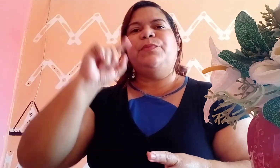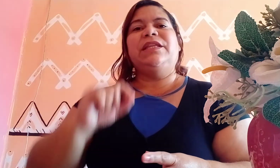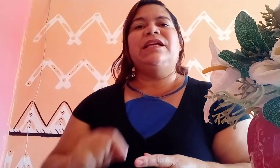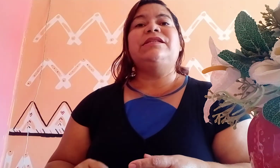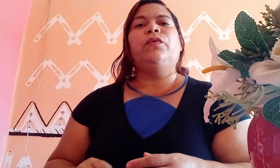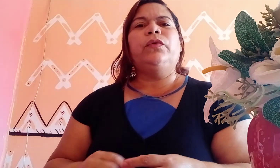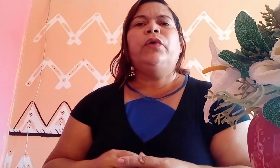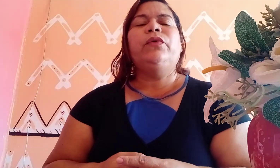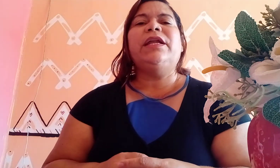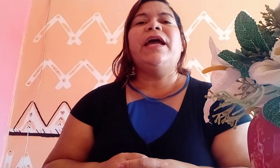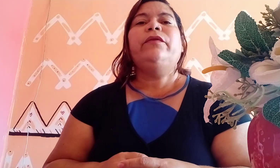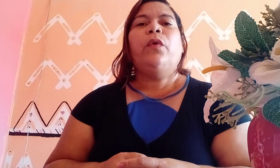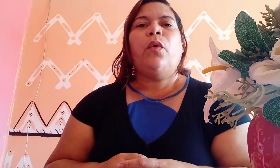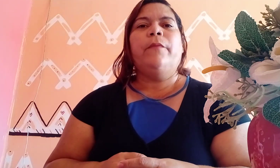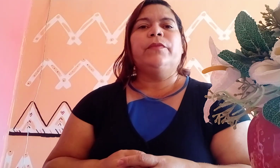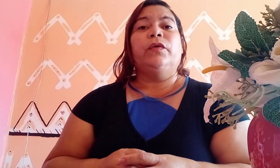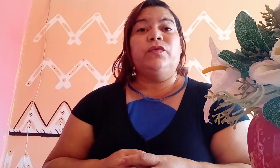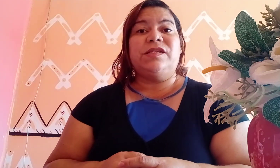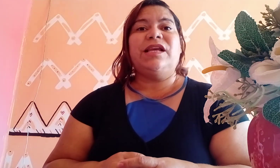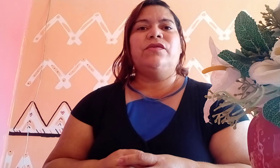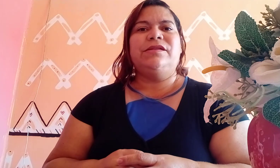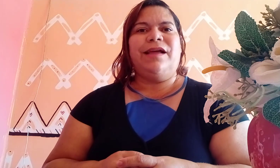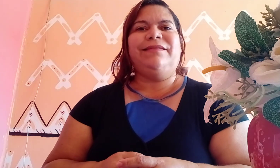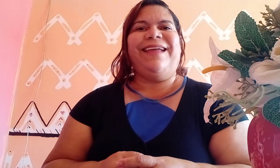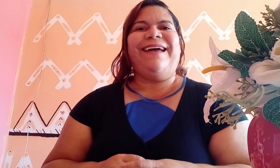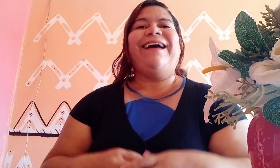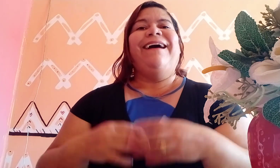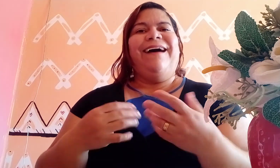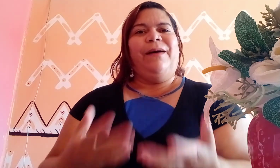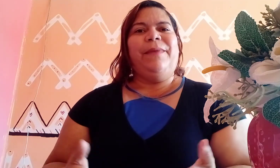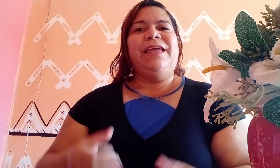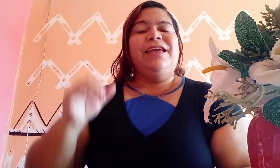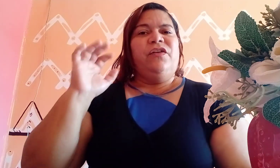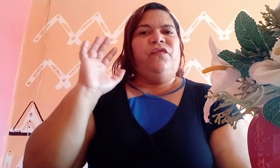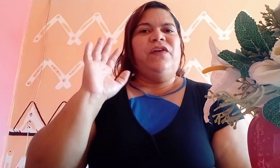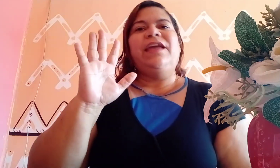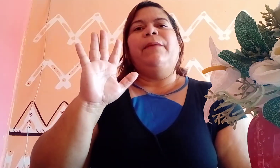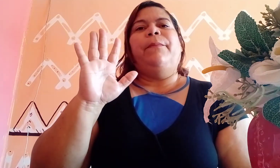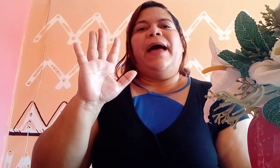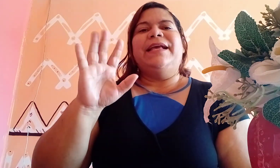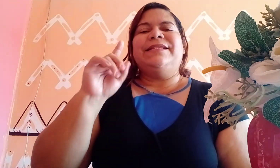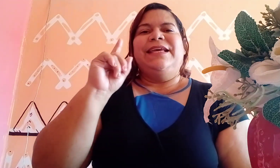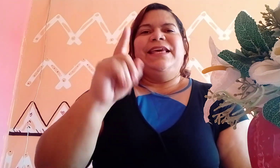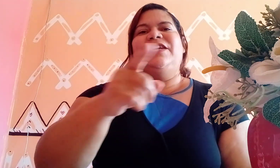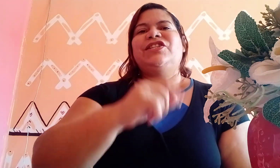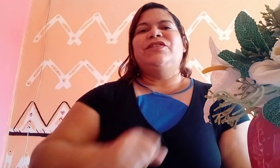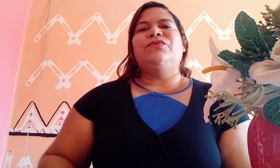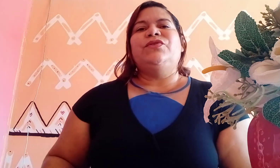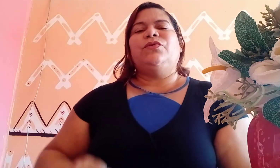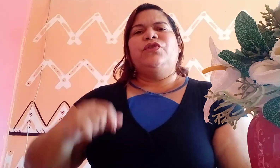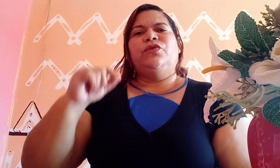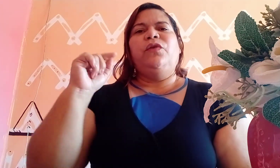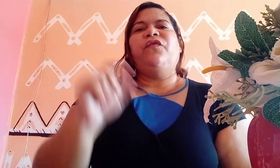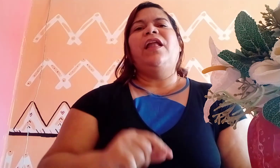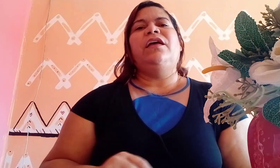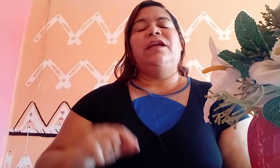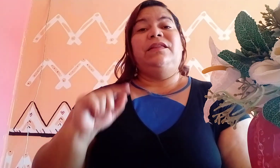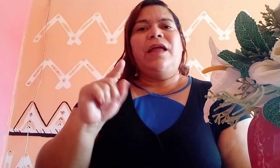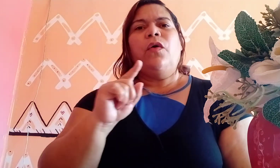pertence ao Todo Criador dos céus e da terra. Amém? Fique em paz e que Jesus continue falando em teu